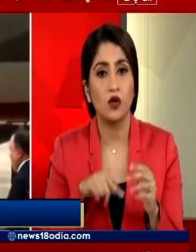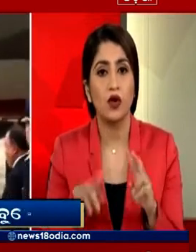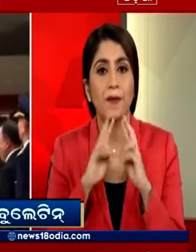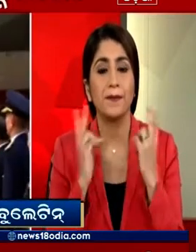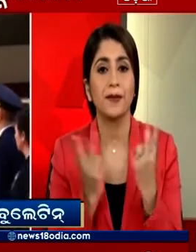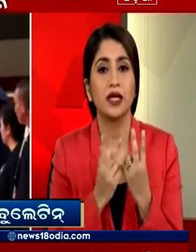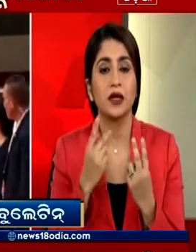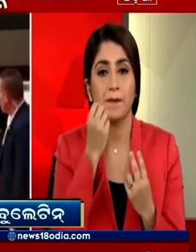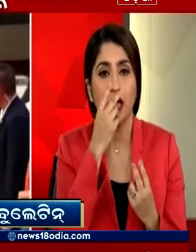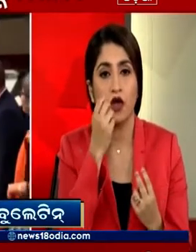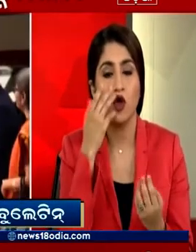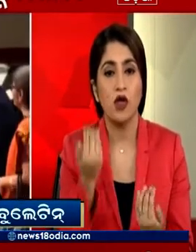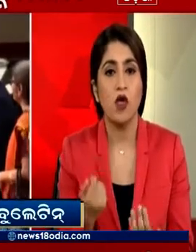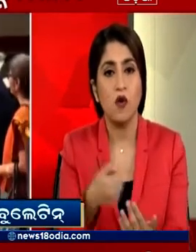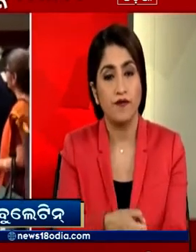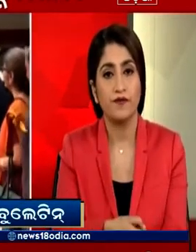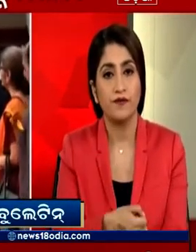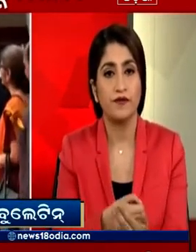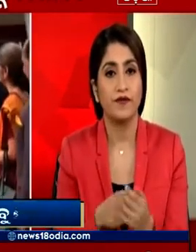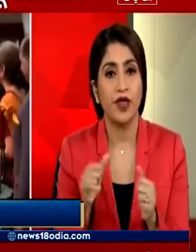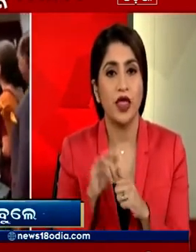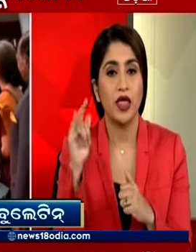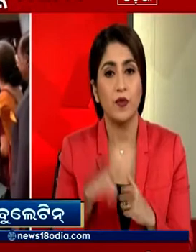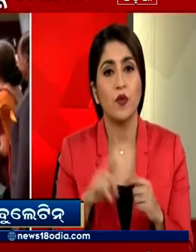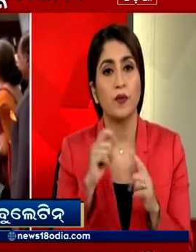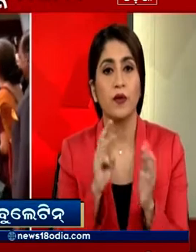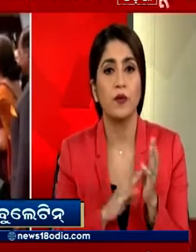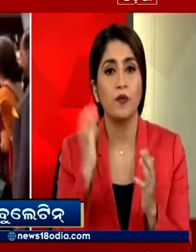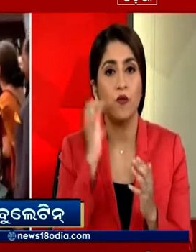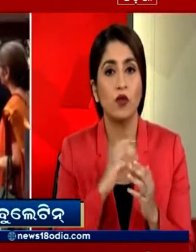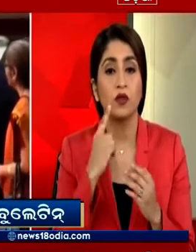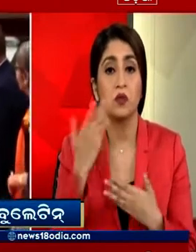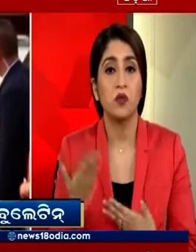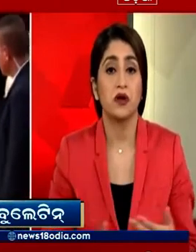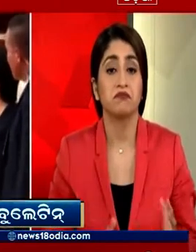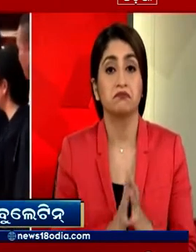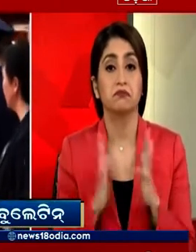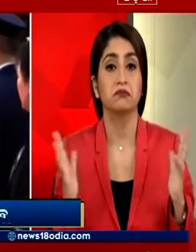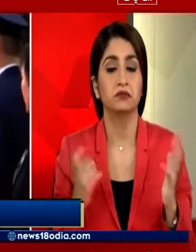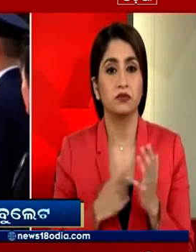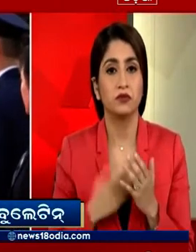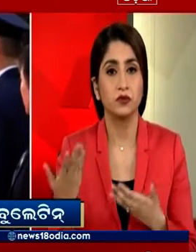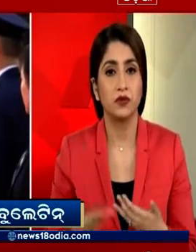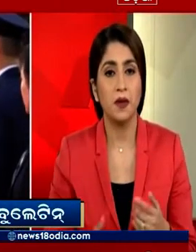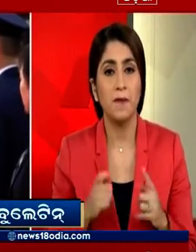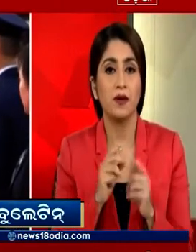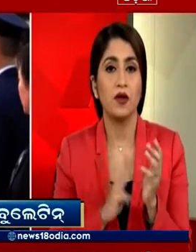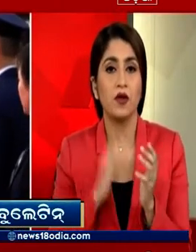की राजधानी बैंककॉक पहुँच चुके हैं एरपोर्ट पर पियम मोदी का जोरडार स्वागत किया गया पियम मोदी ने धालेंड दोरे से